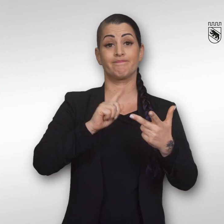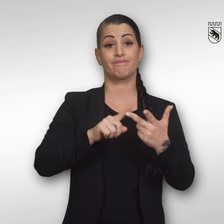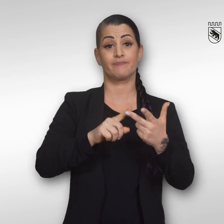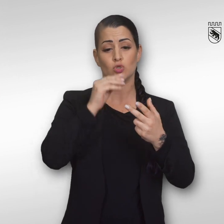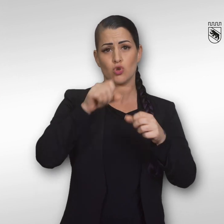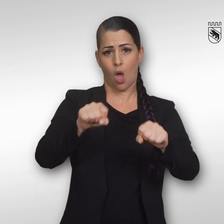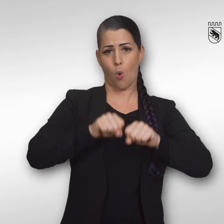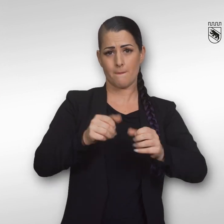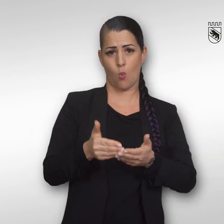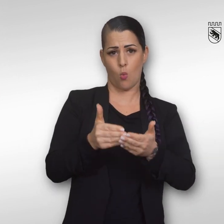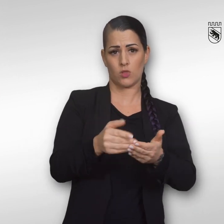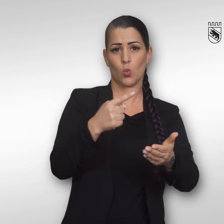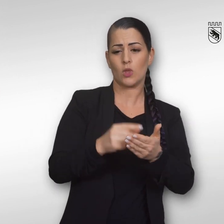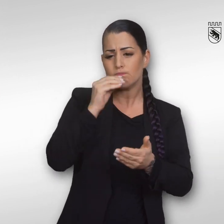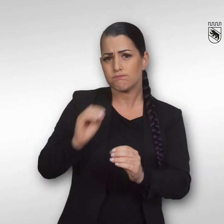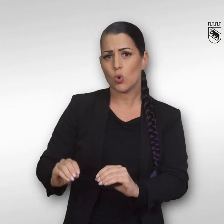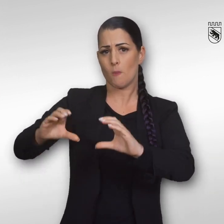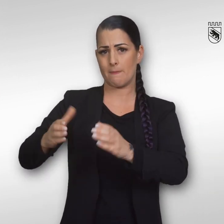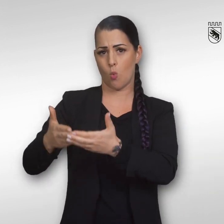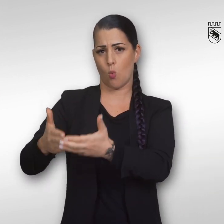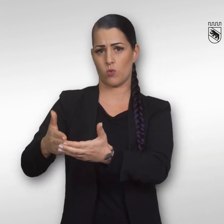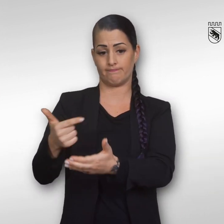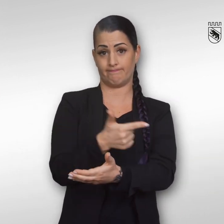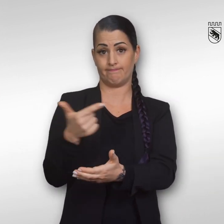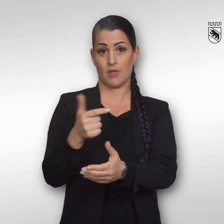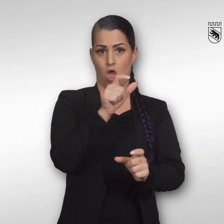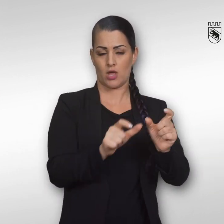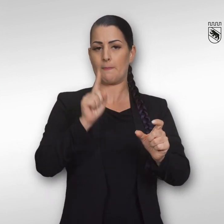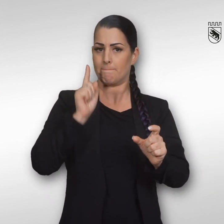Schlauch- und Gummibootfahrer müssen mit einer Rettungsweste ausgerüstet sein.